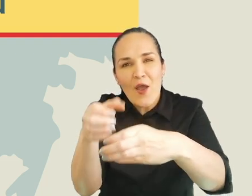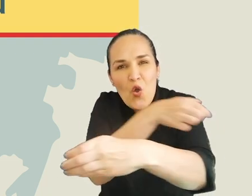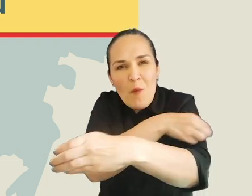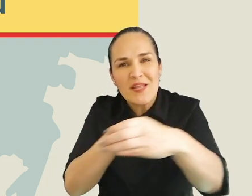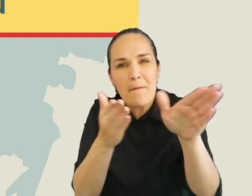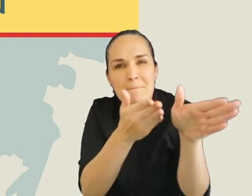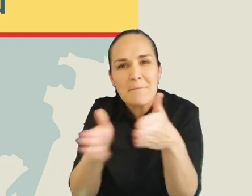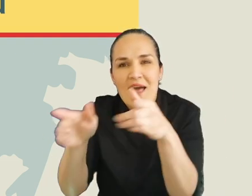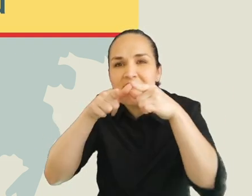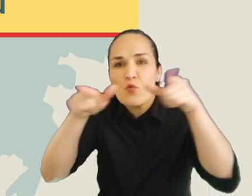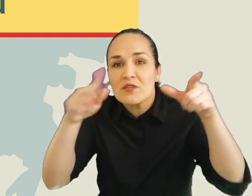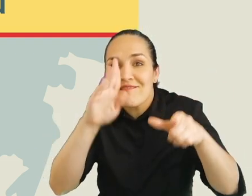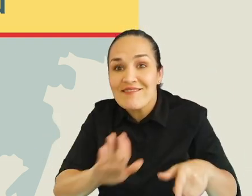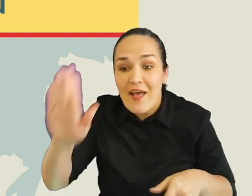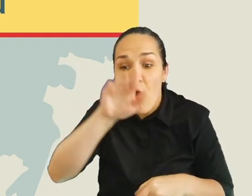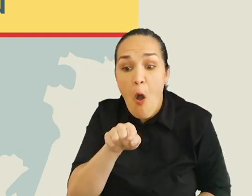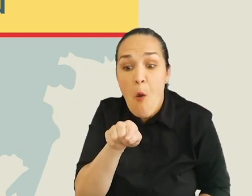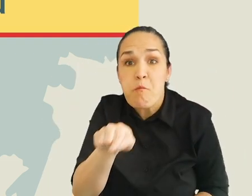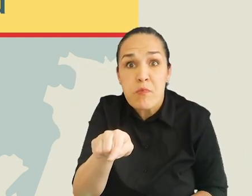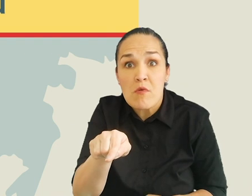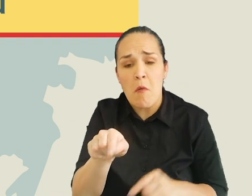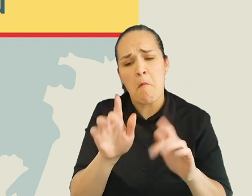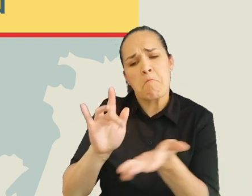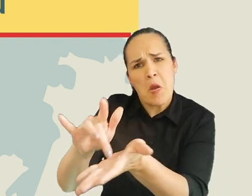integramos el Precomité de Planeación Lingüística